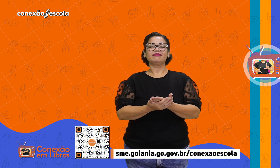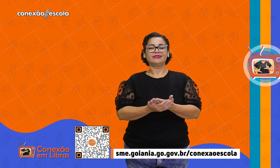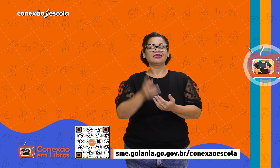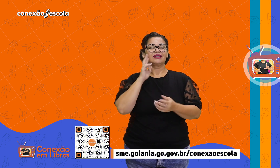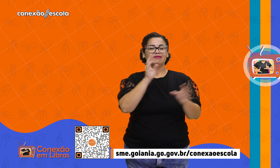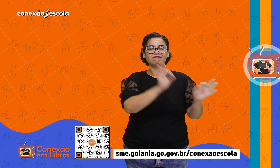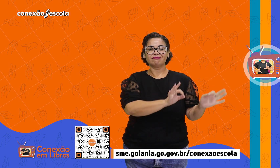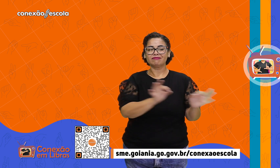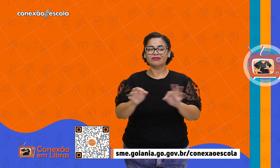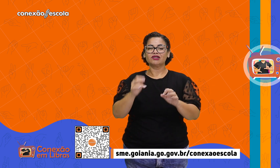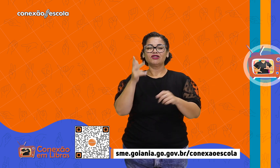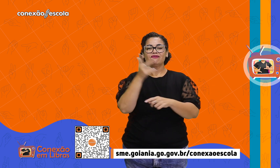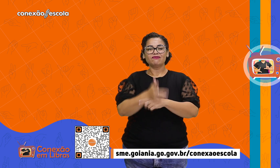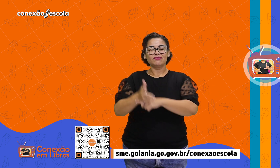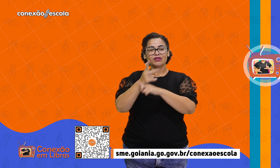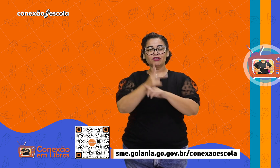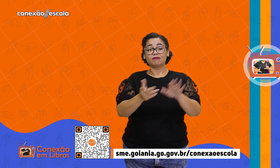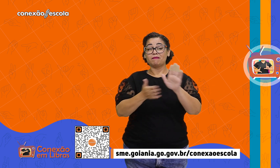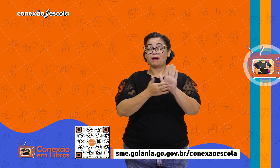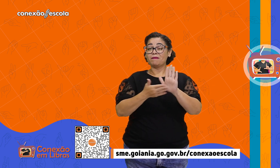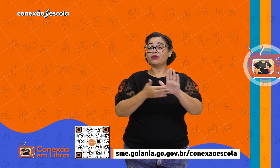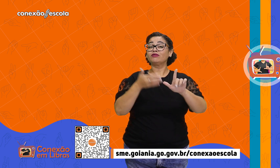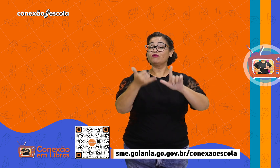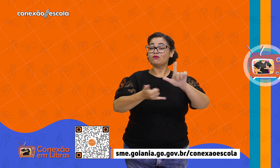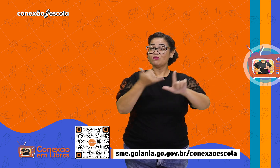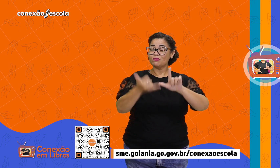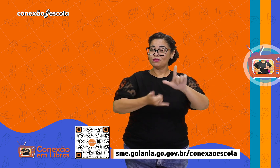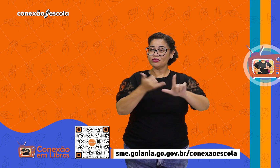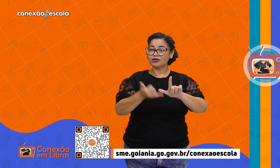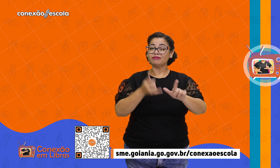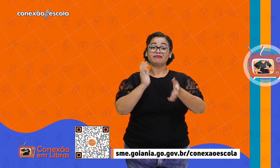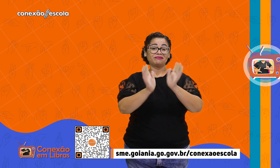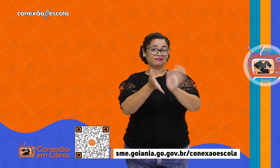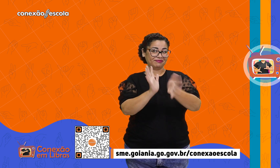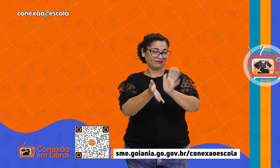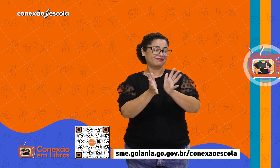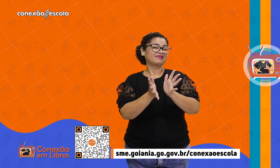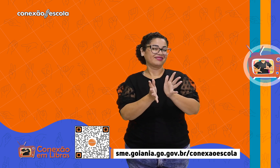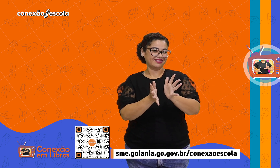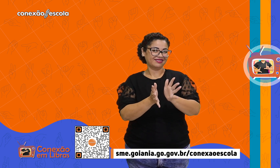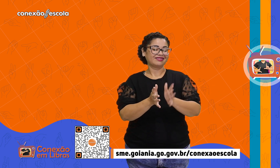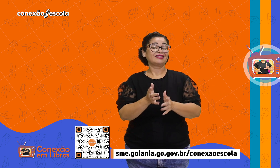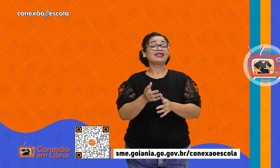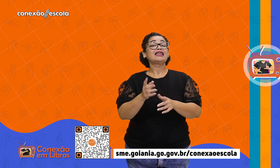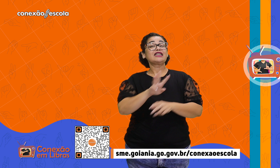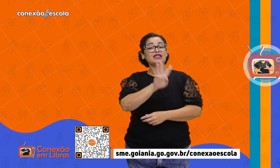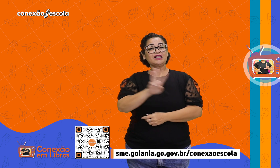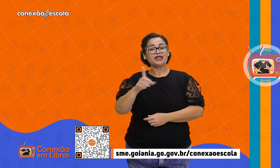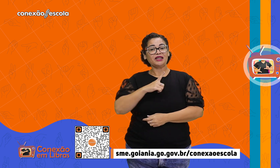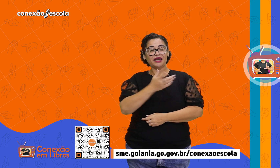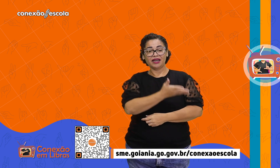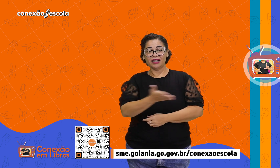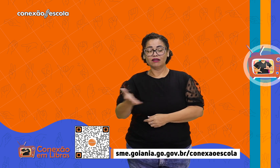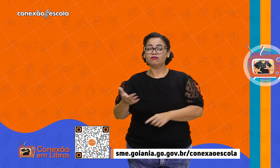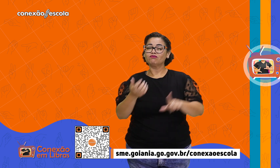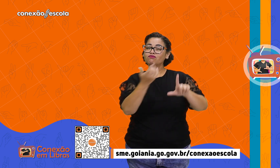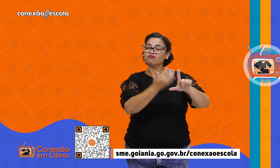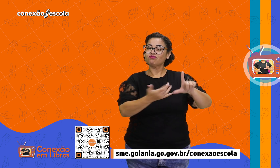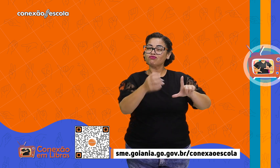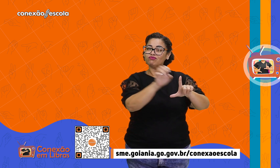para acompanhar outros vídeos e propostas lúdicas e em língua de sinais. O endereço está aqui na telinha